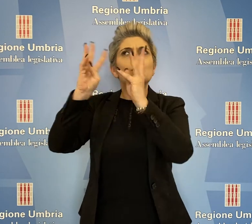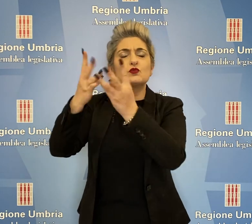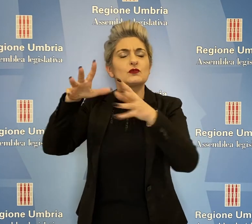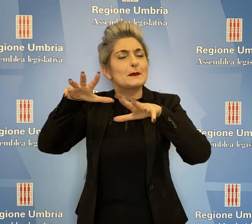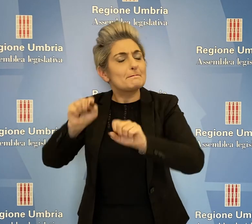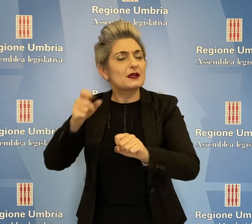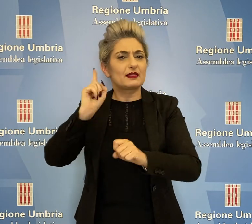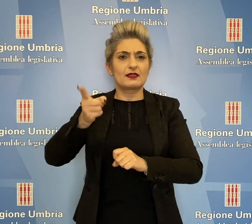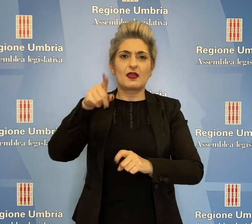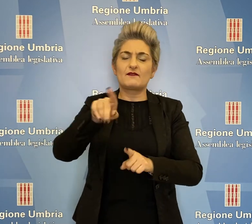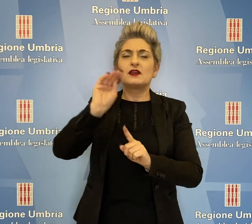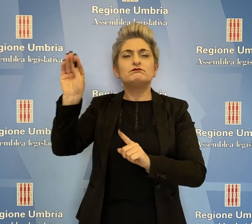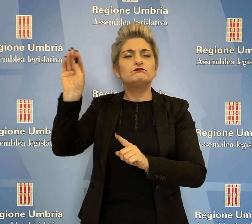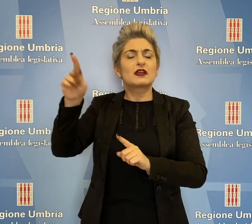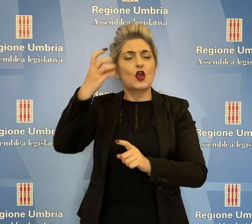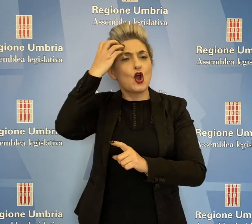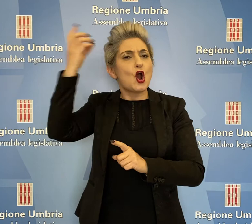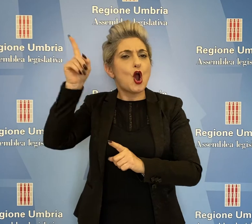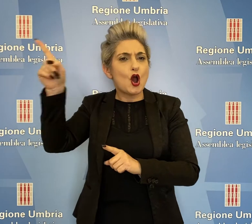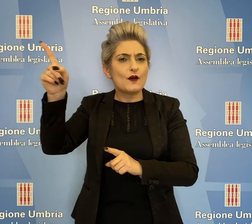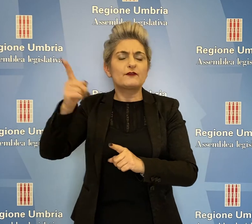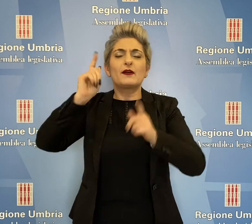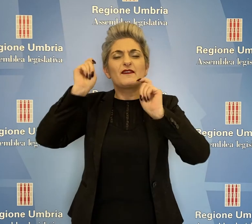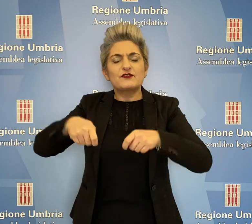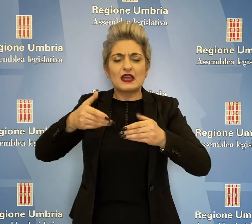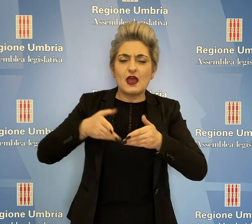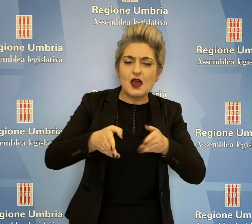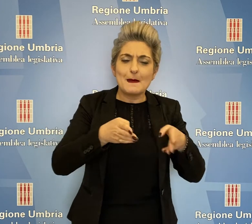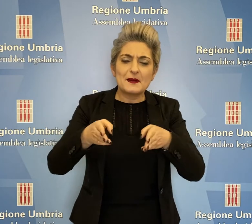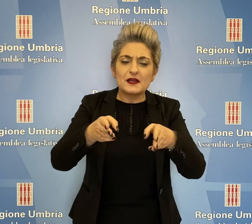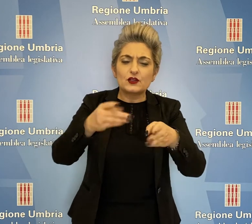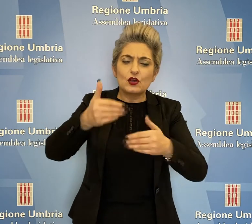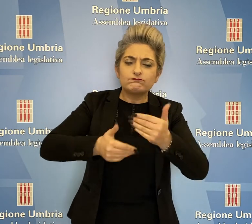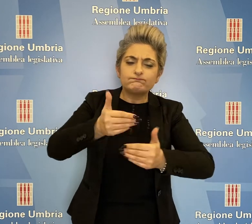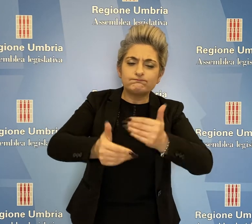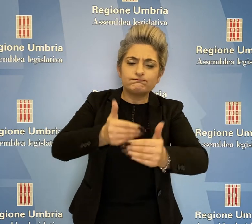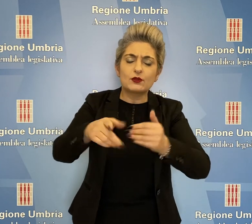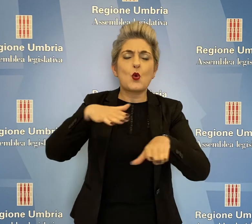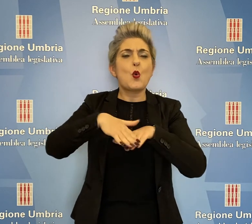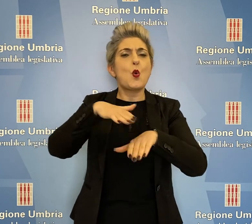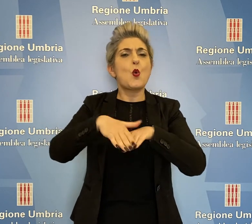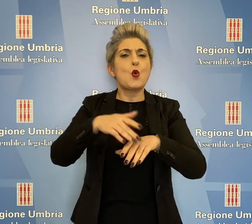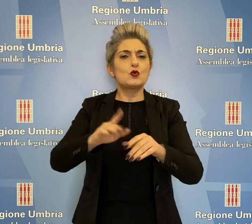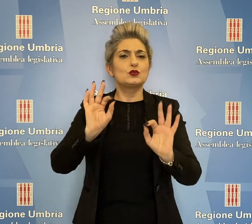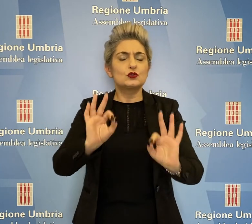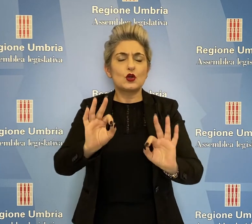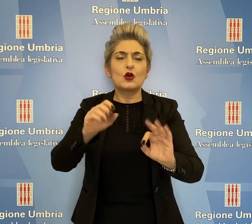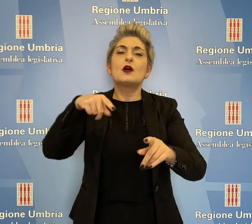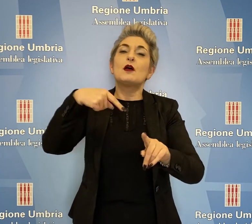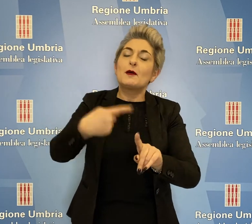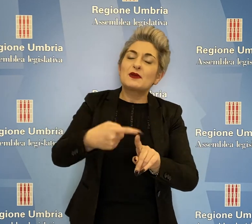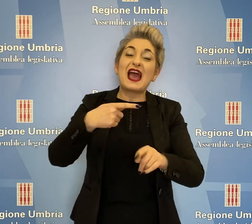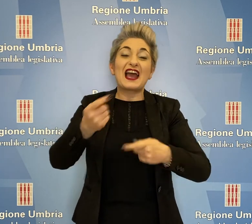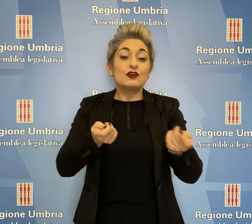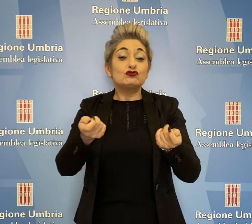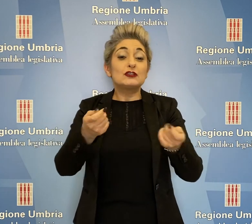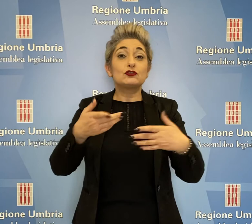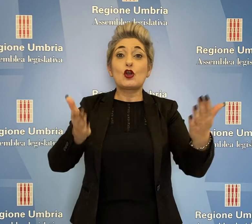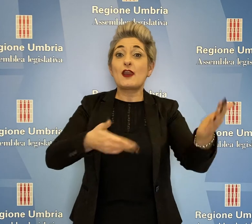sollecitare il Governo affinché avvii un percorso atto a favorirne l'utilizzo anche per gestire le emergenze su tutto